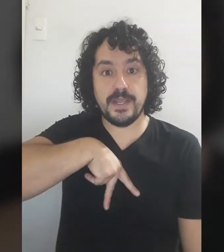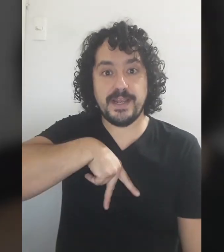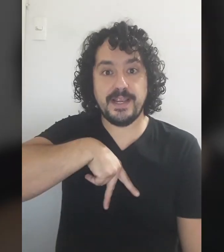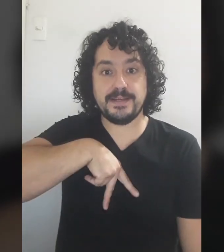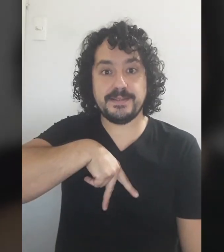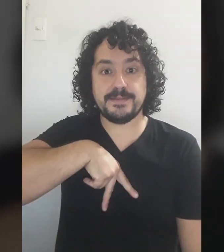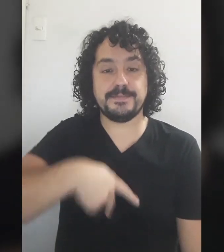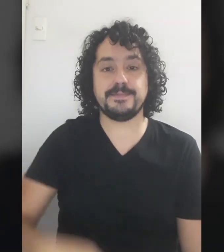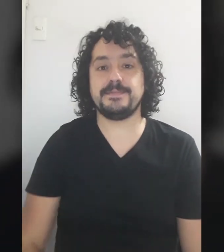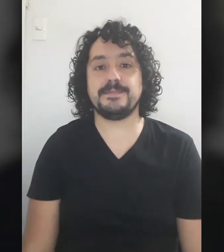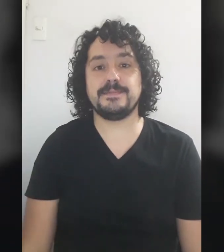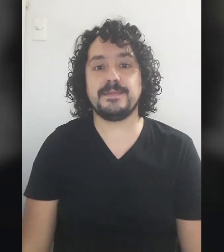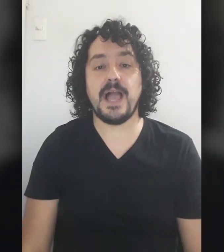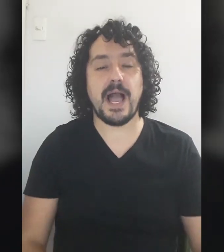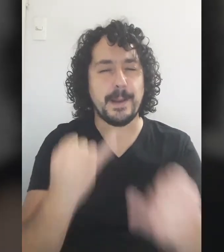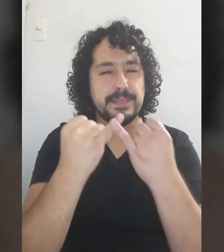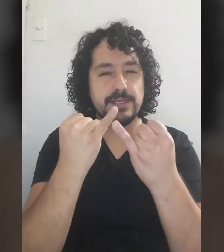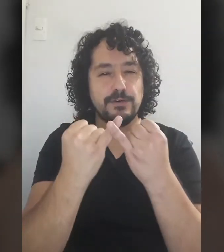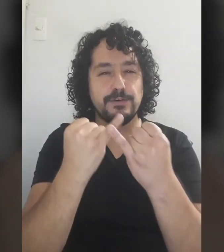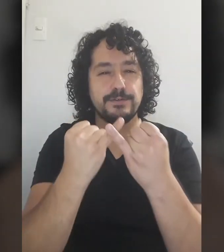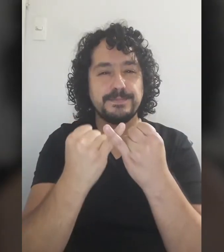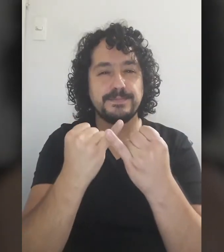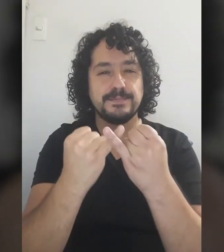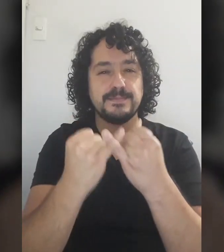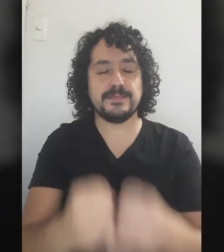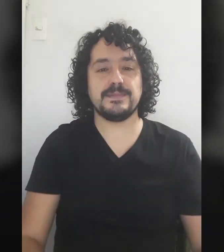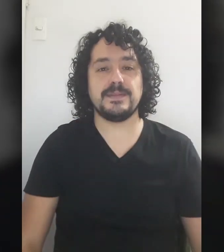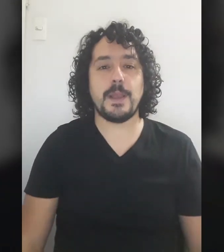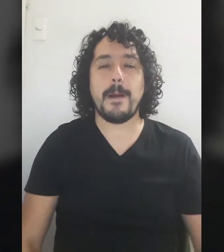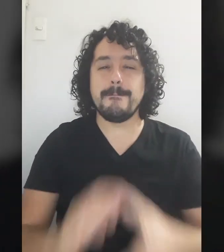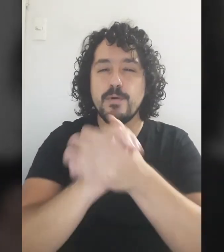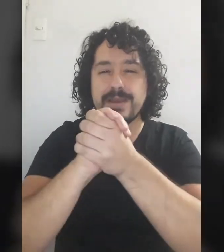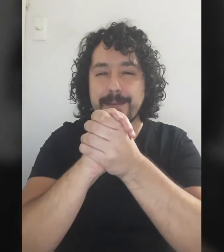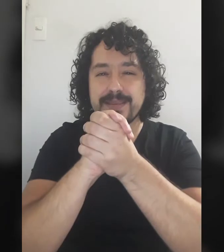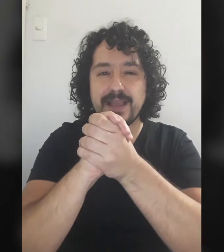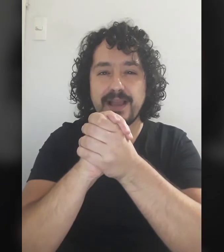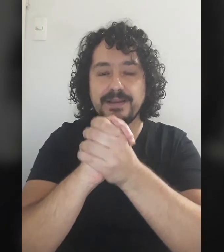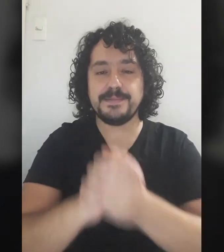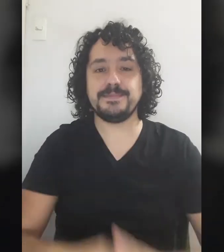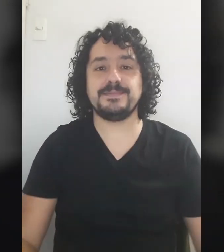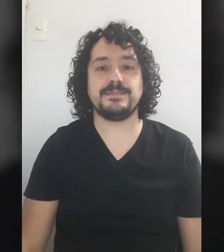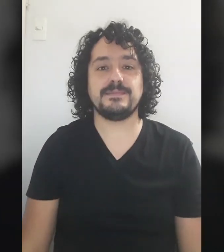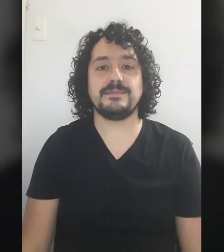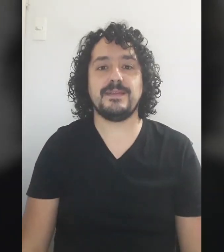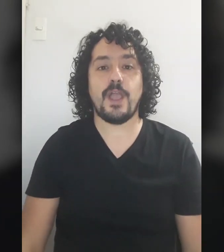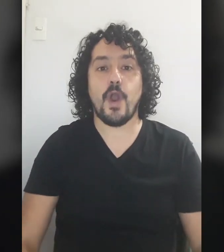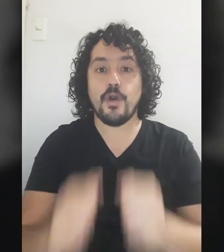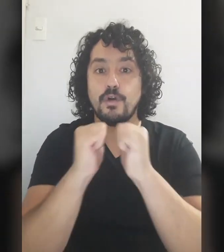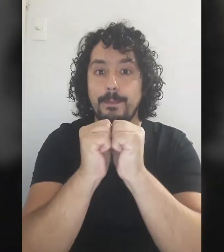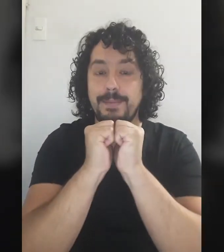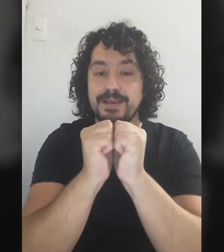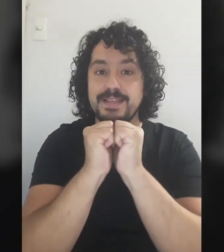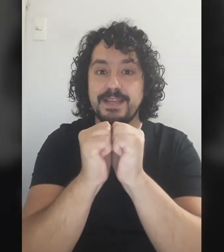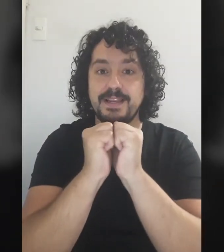era Amigo Muy amiga Compañera